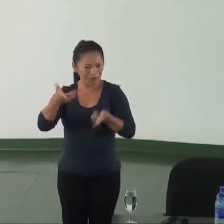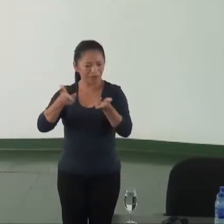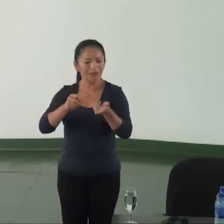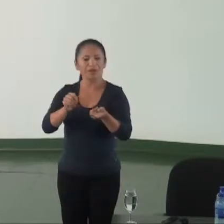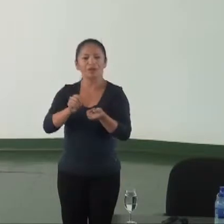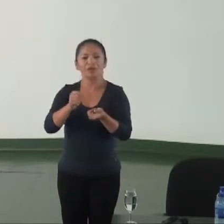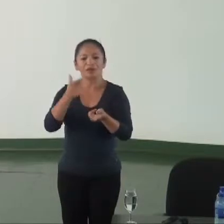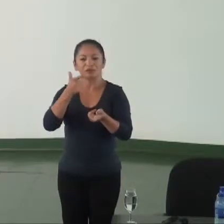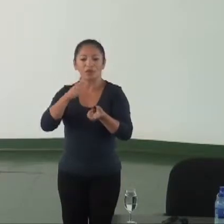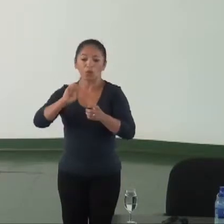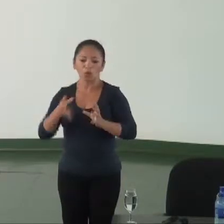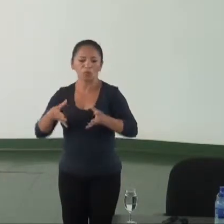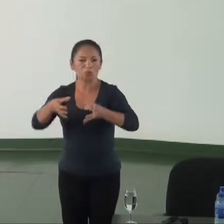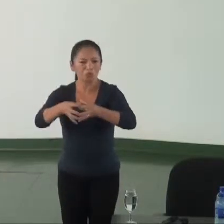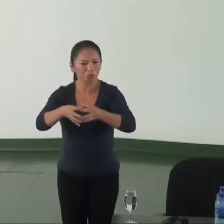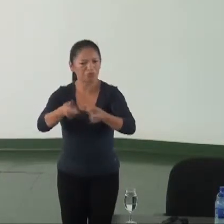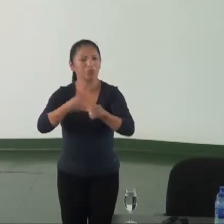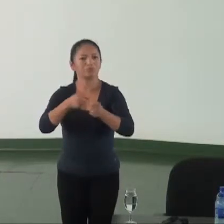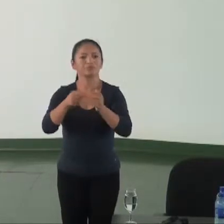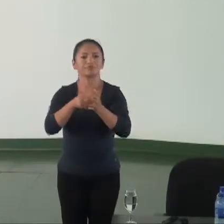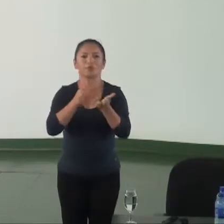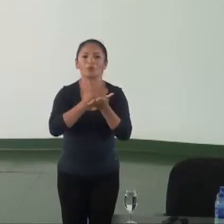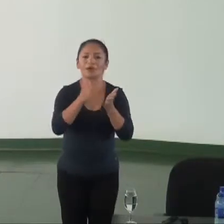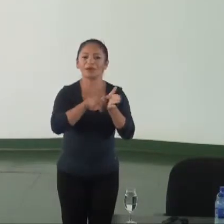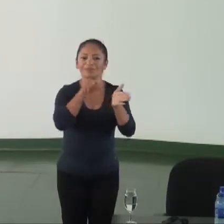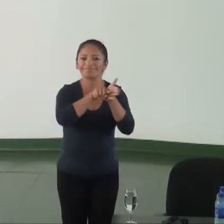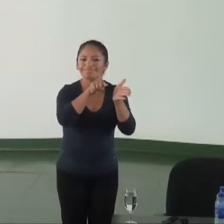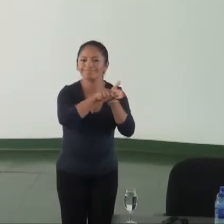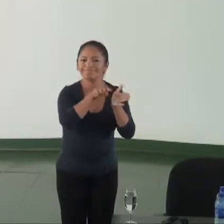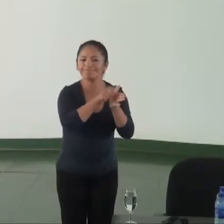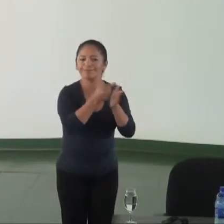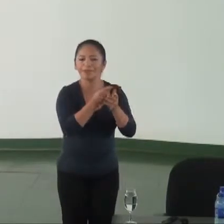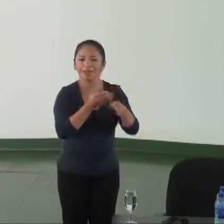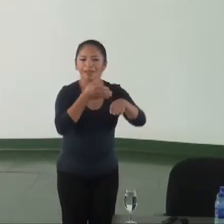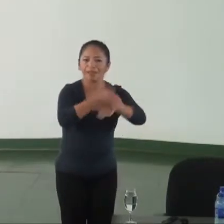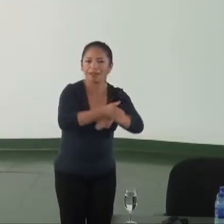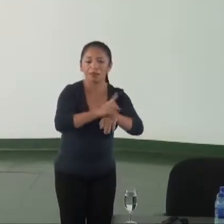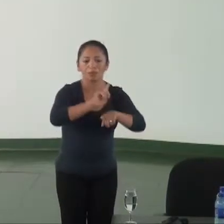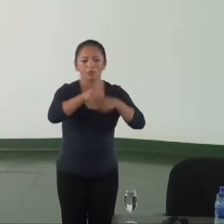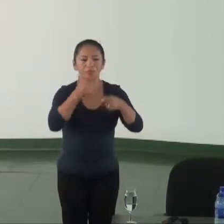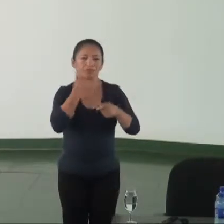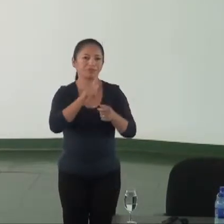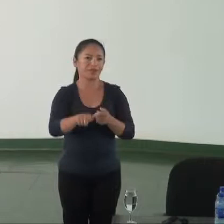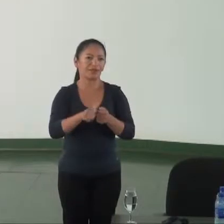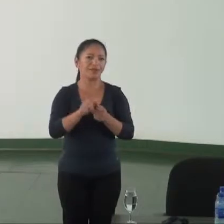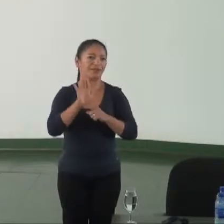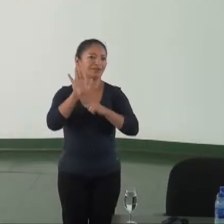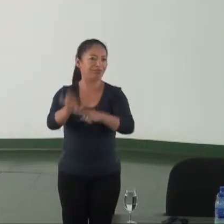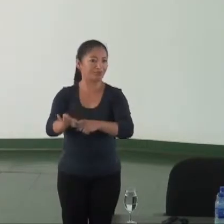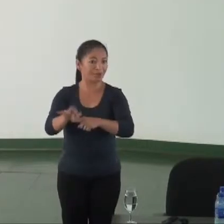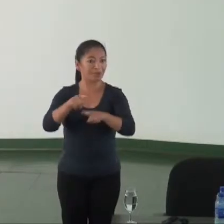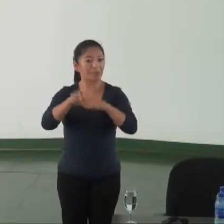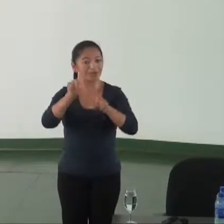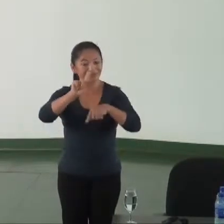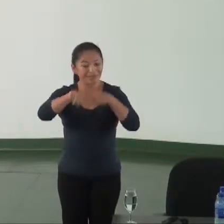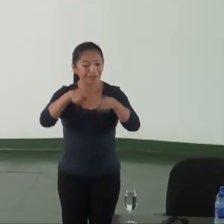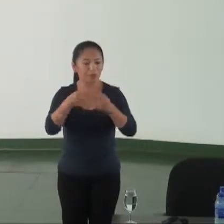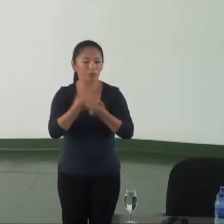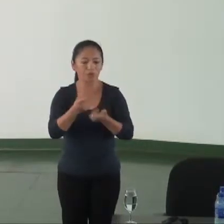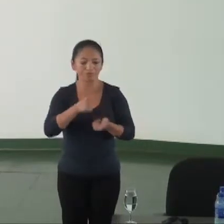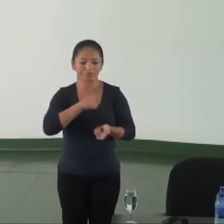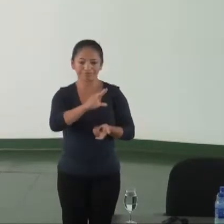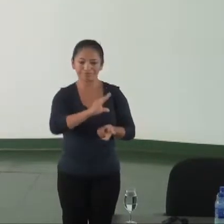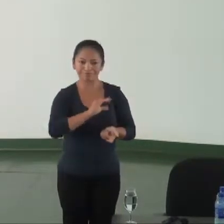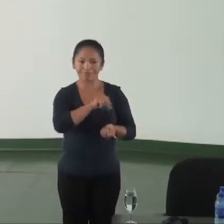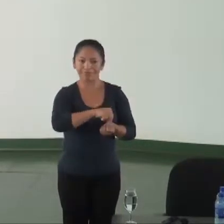faz os pedidos, não são atendidos e mesmo após o recurso, os entes que